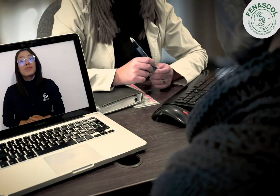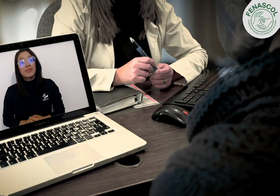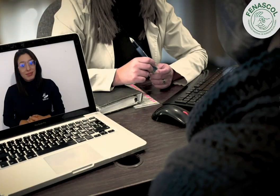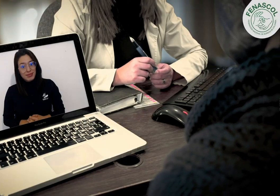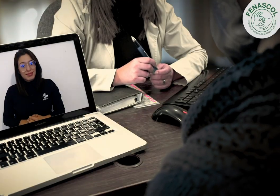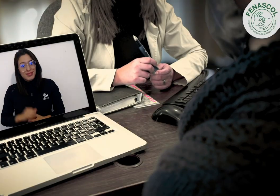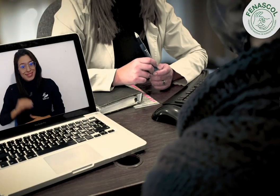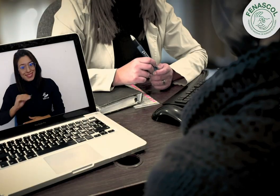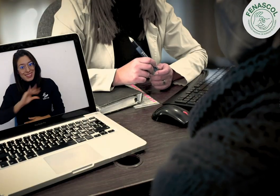gusto